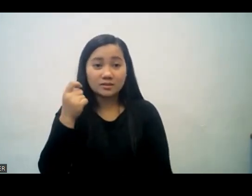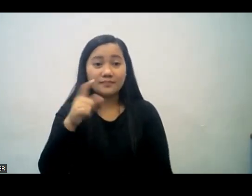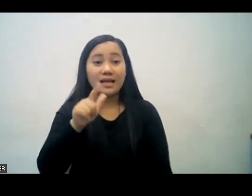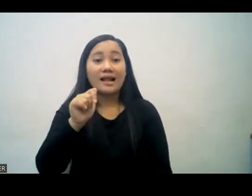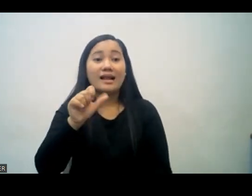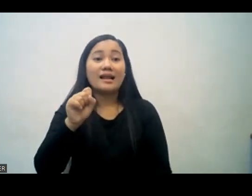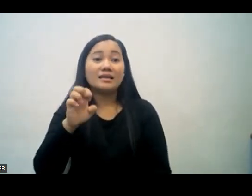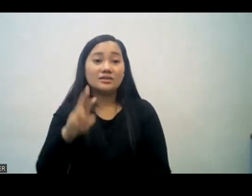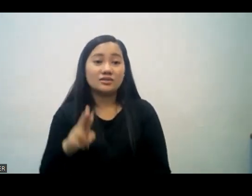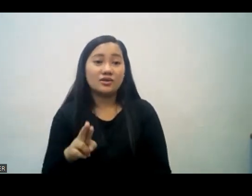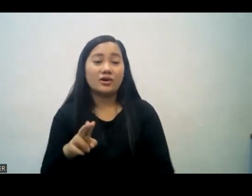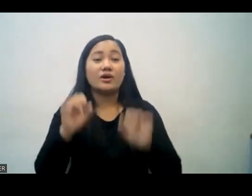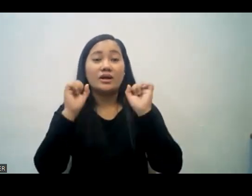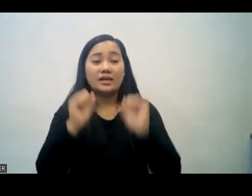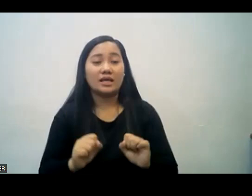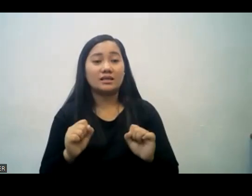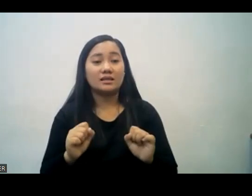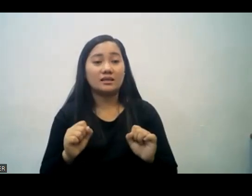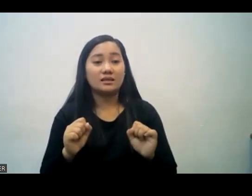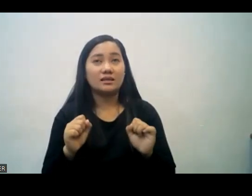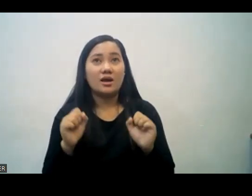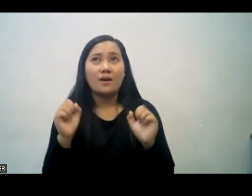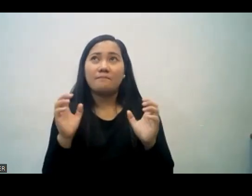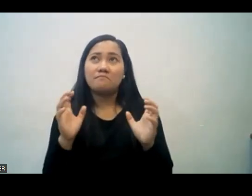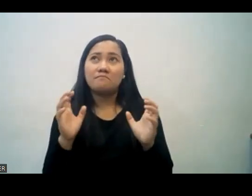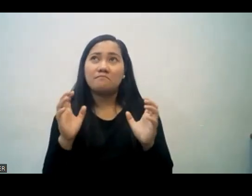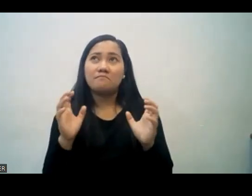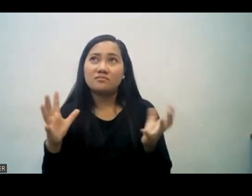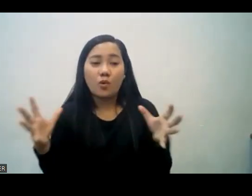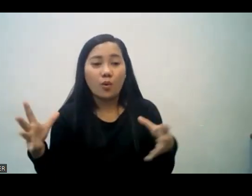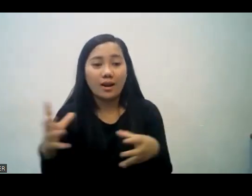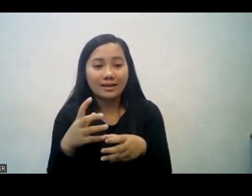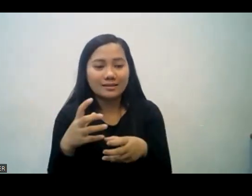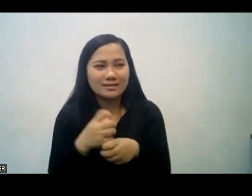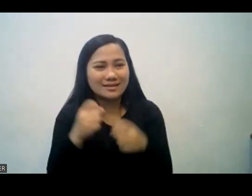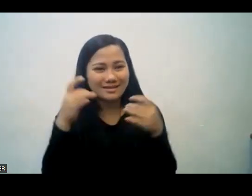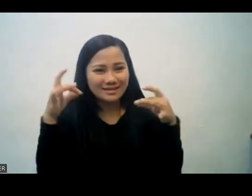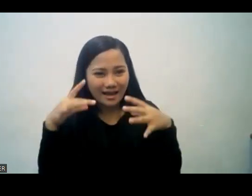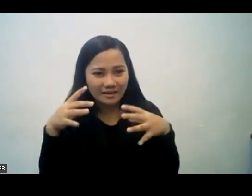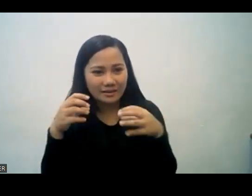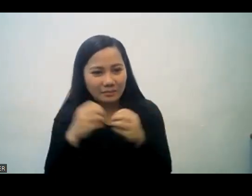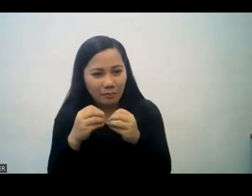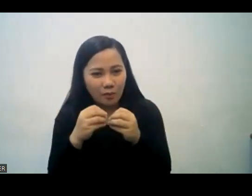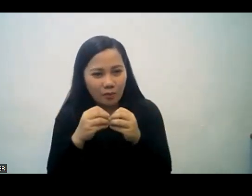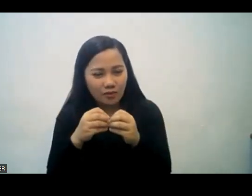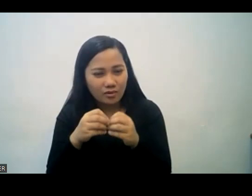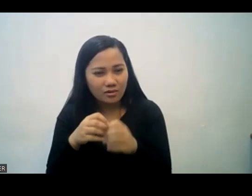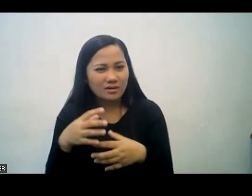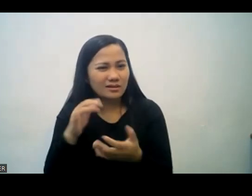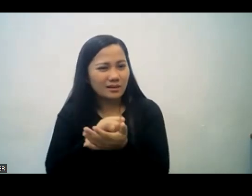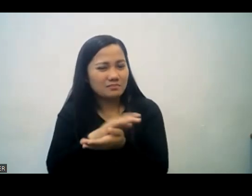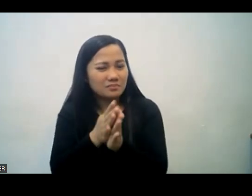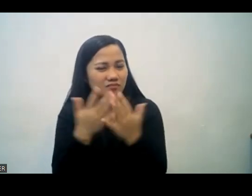they even cut the metal. Kaya yung laser na ito ay talagang napakalakas sapagkat ito